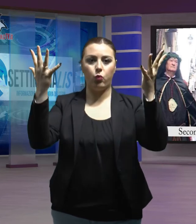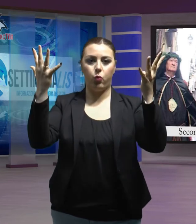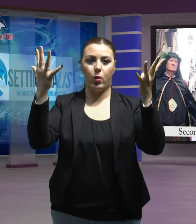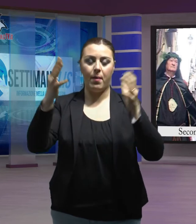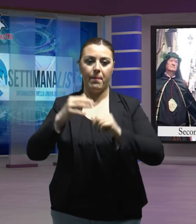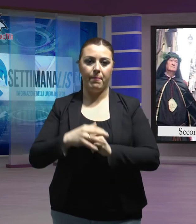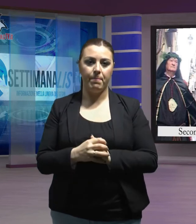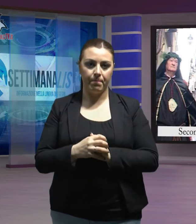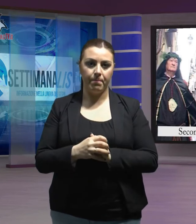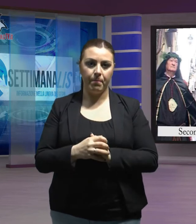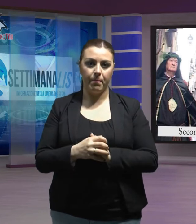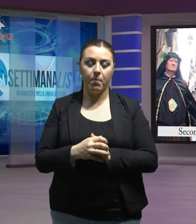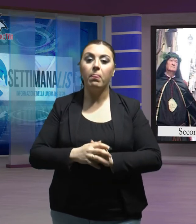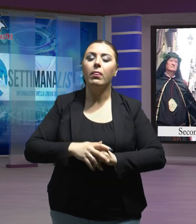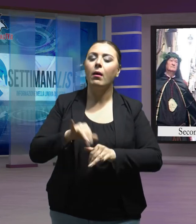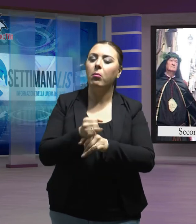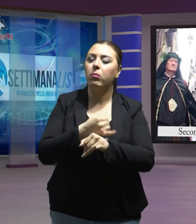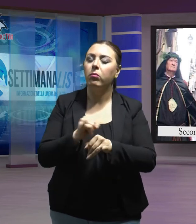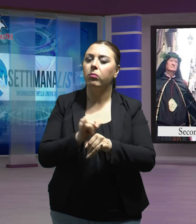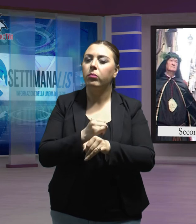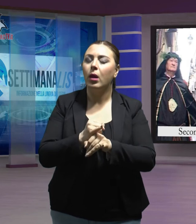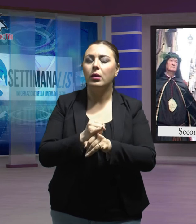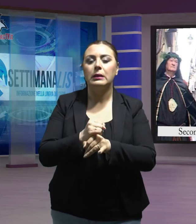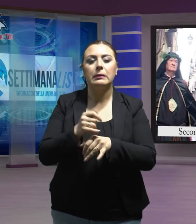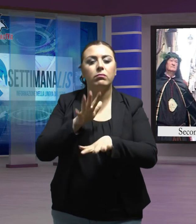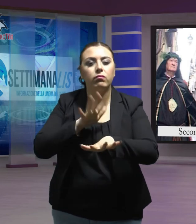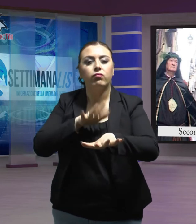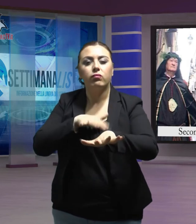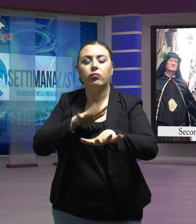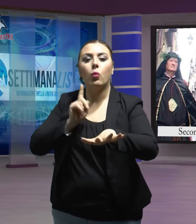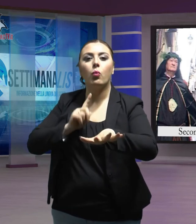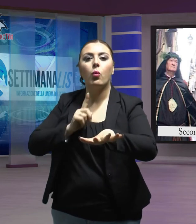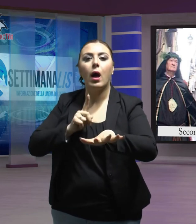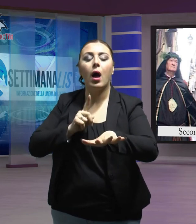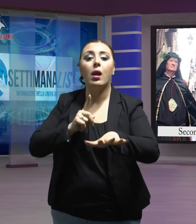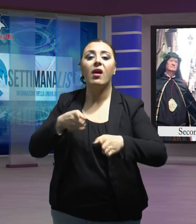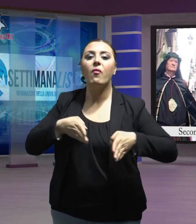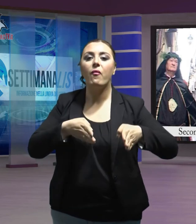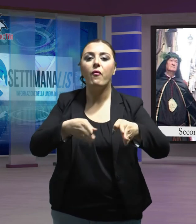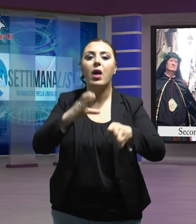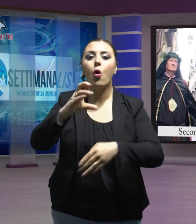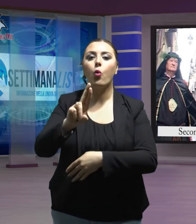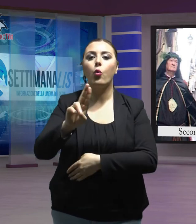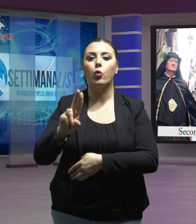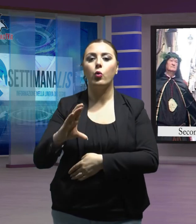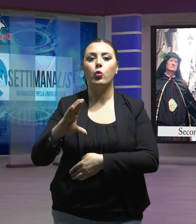particolare intensità le rappresentazioni della via Crucis nei piccoli